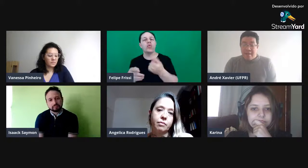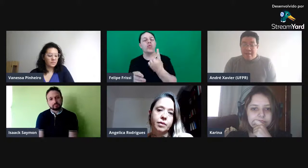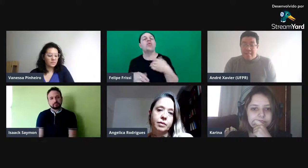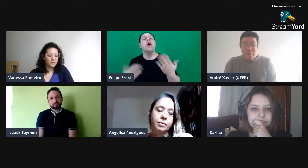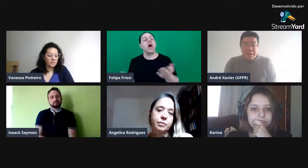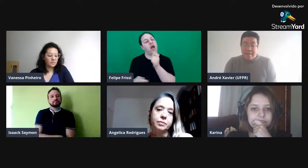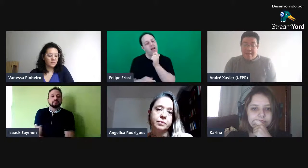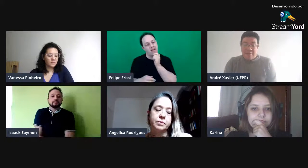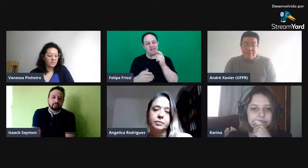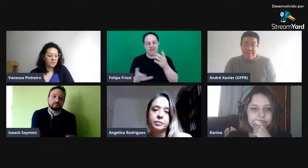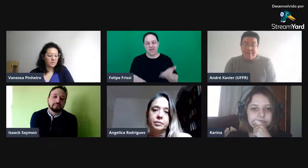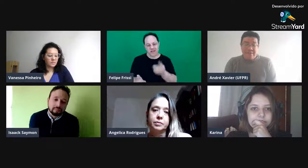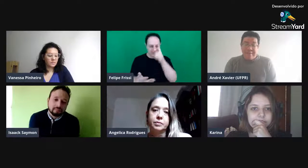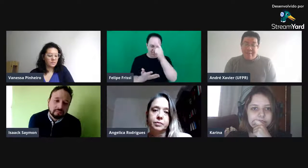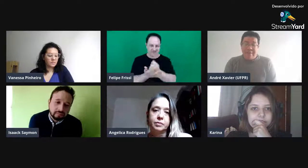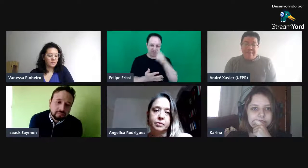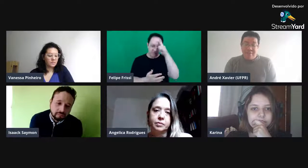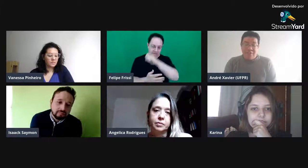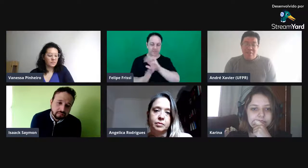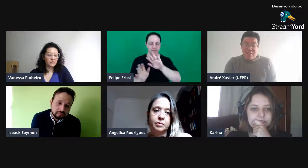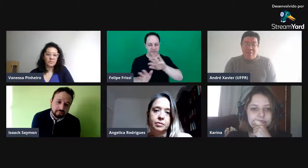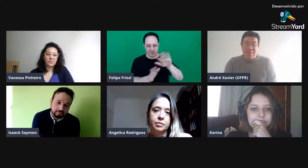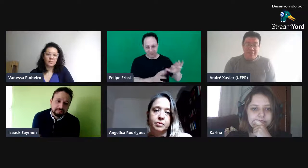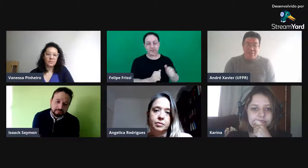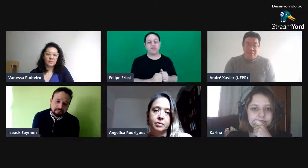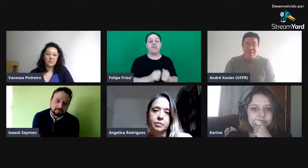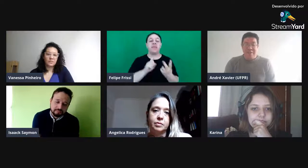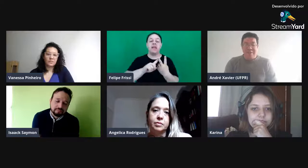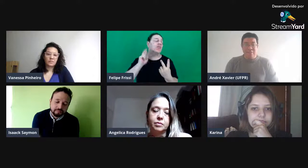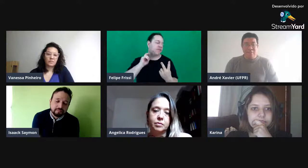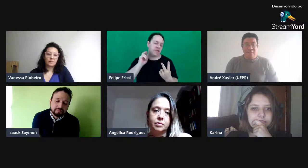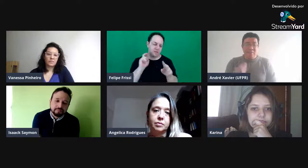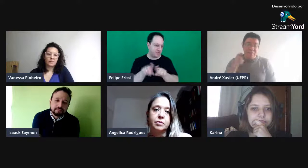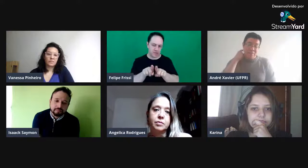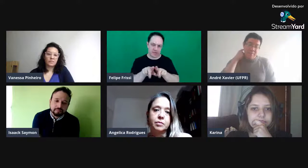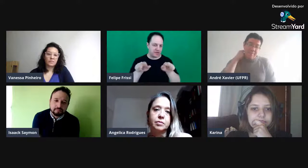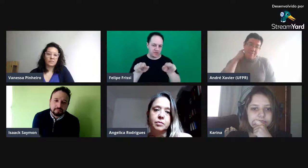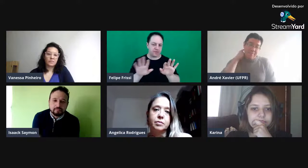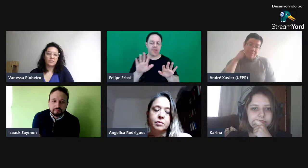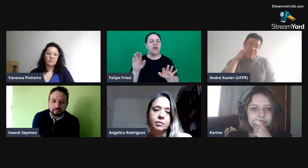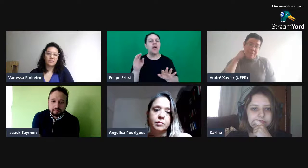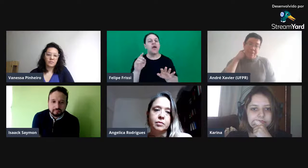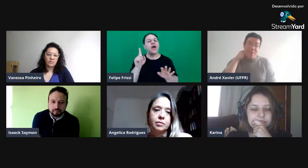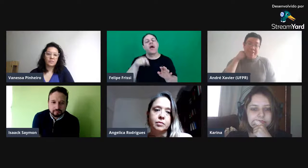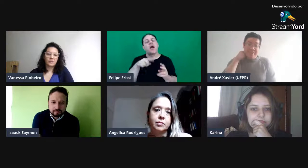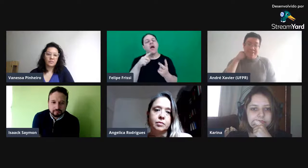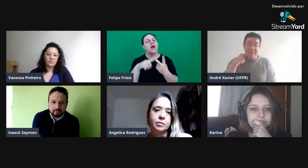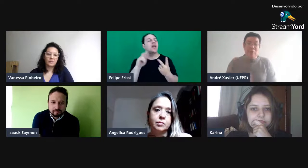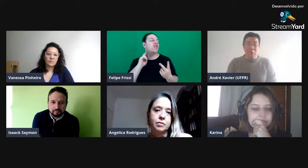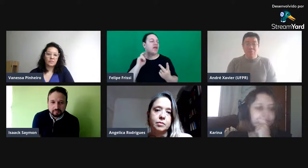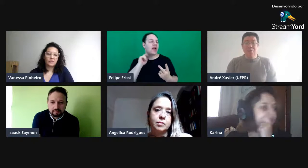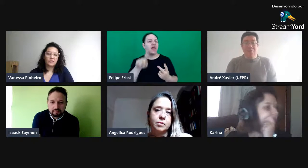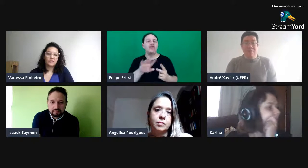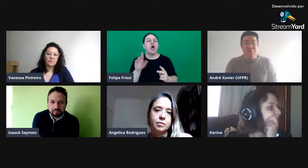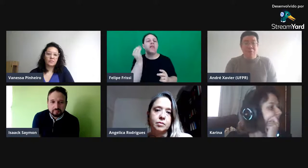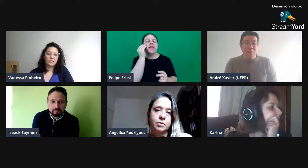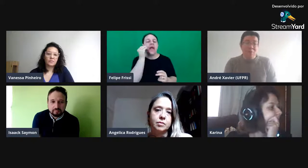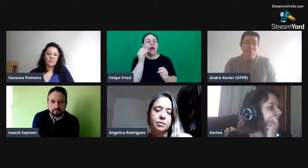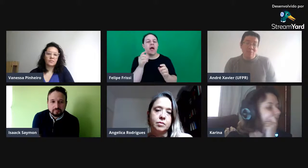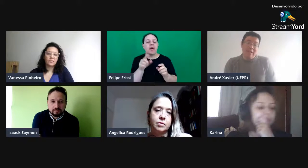Bom, em relação à Vanessa, é basicamente a mesma coisa. Acho que é só uma questão, realmente, de acertar os objetivos de acordo com os